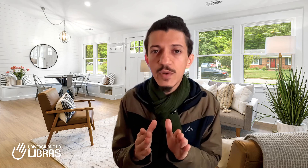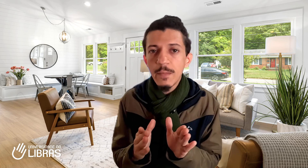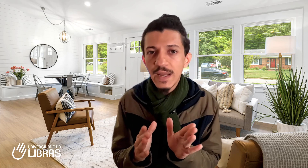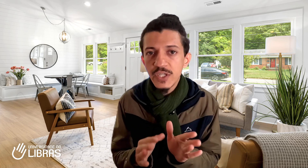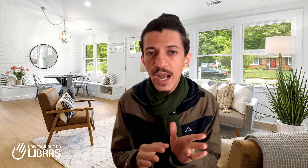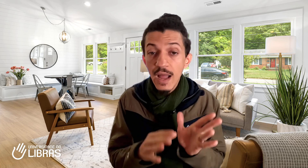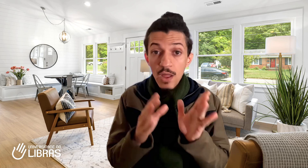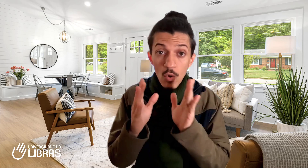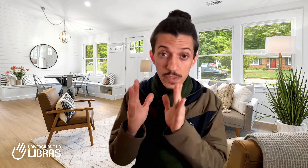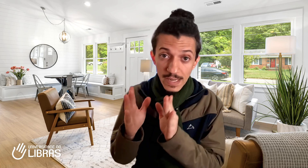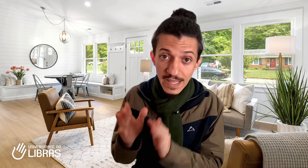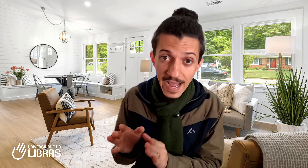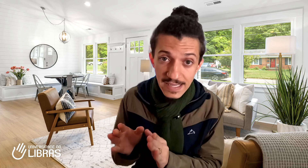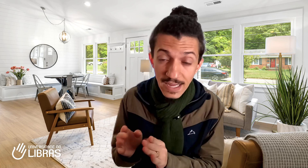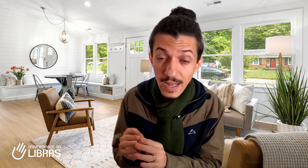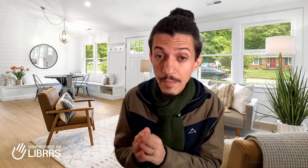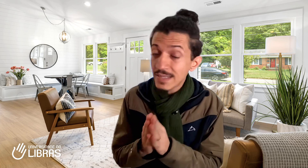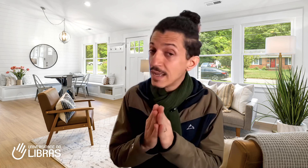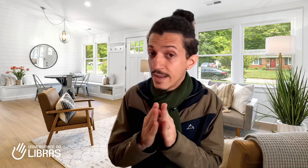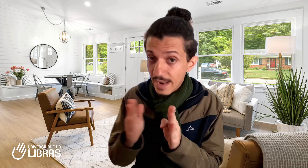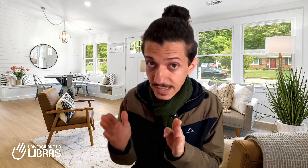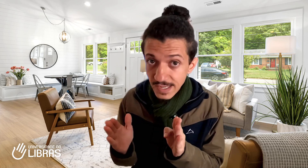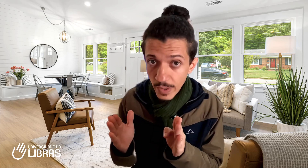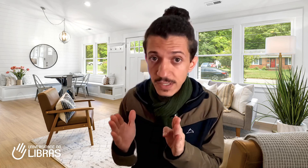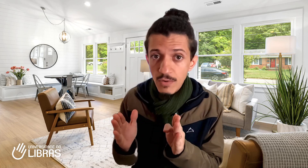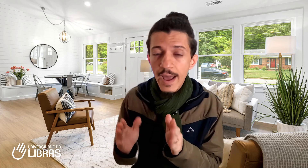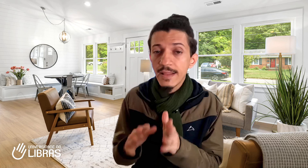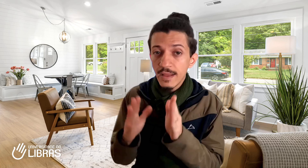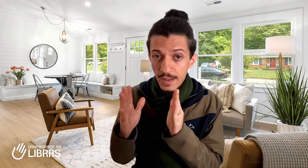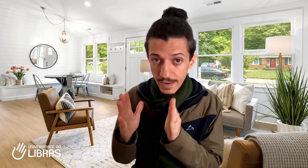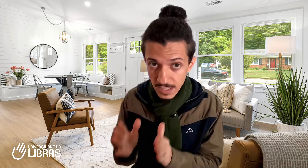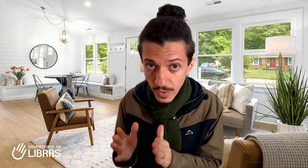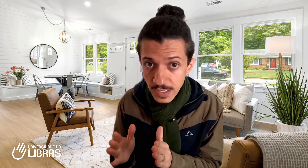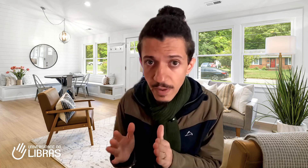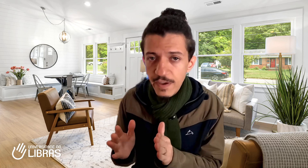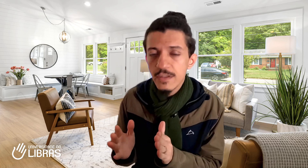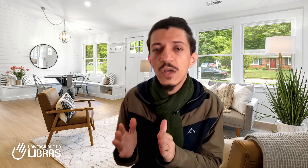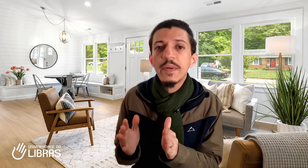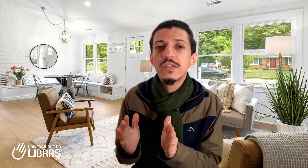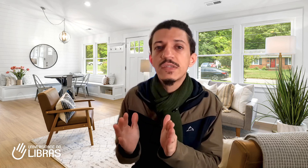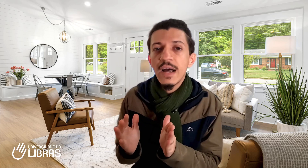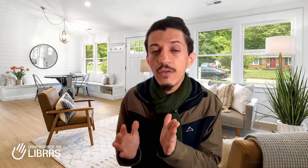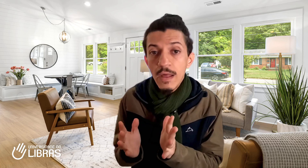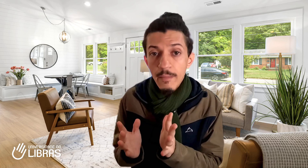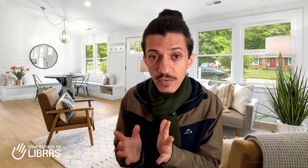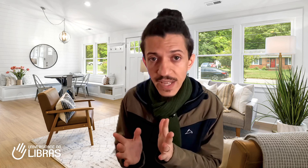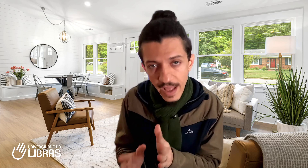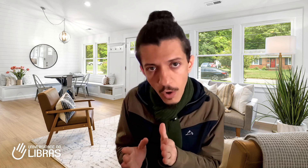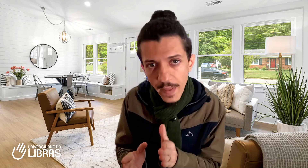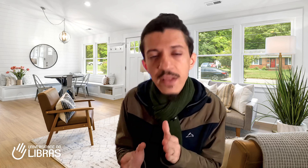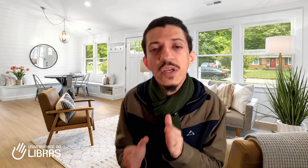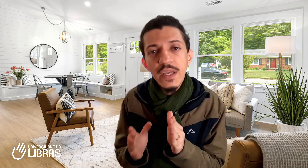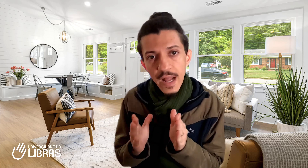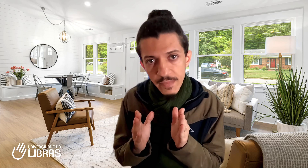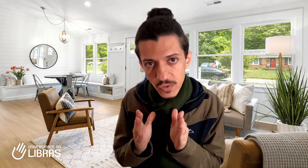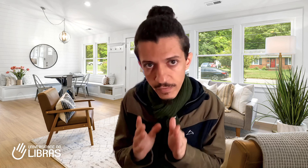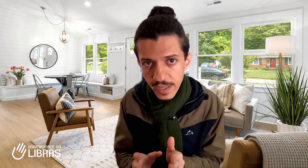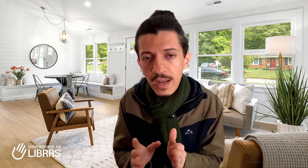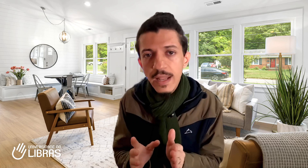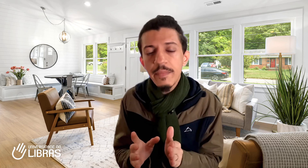baixar, os materiais em Libras na sequência correta, na sequência perfeita de aprendizado para você realmente ir absorvendo a Libras